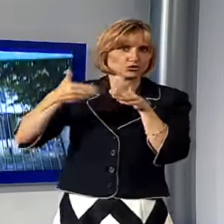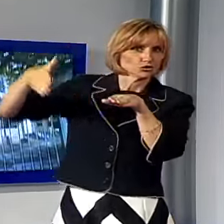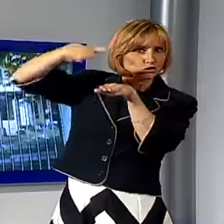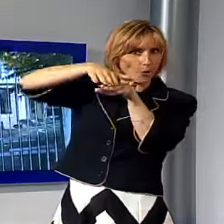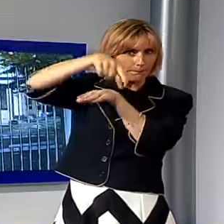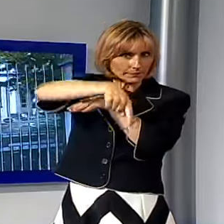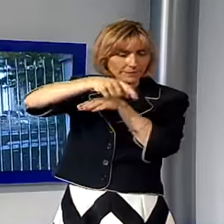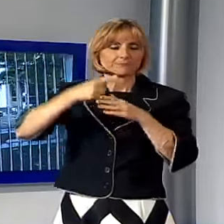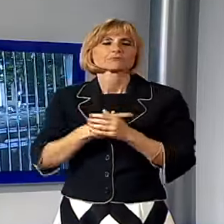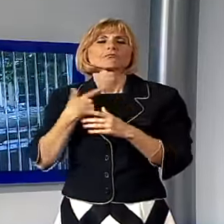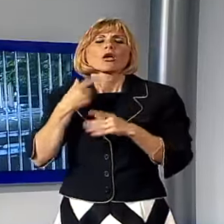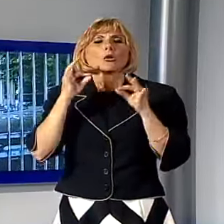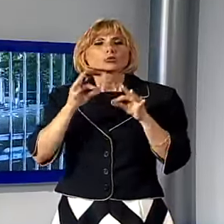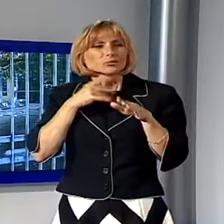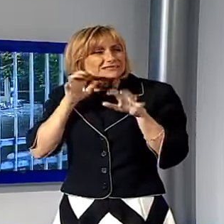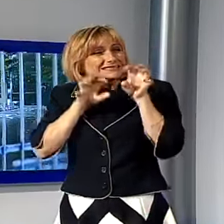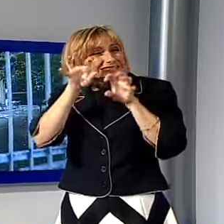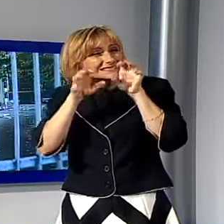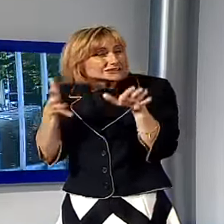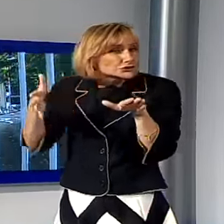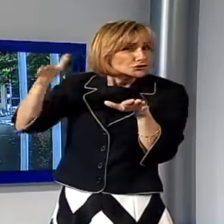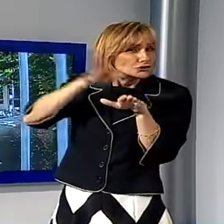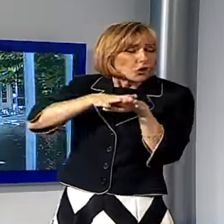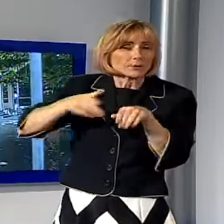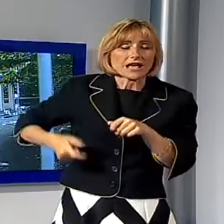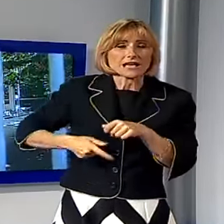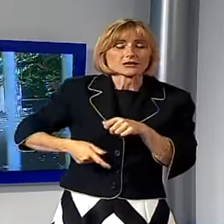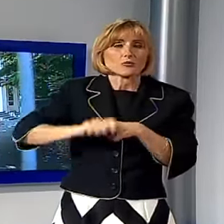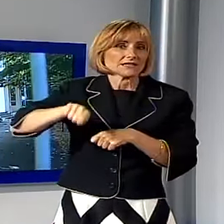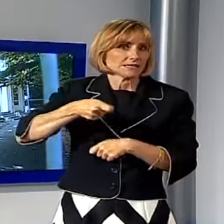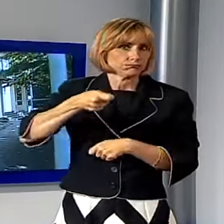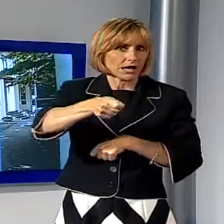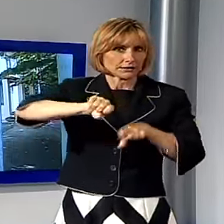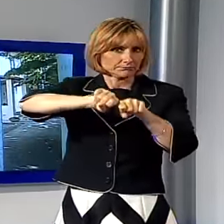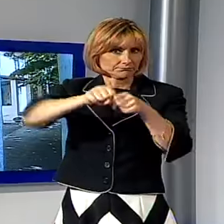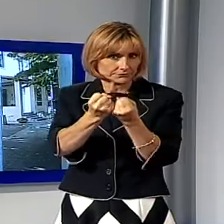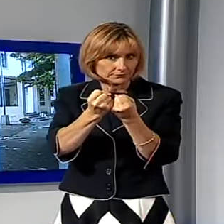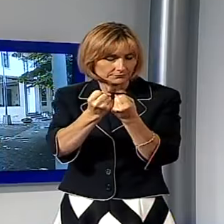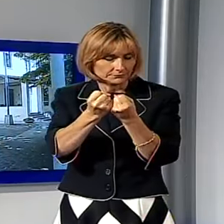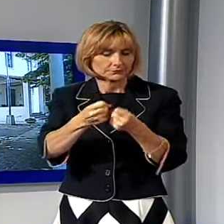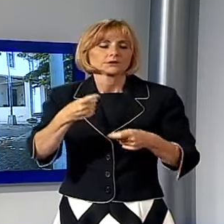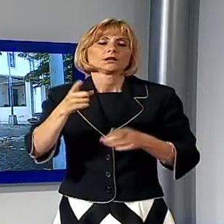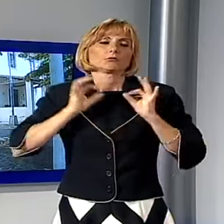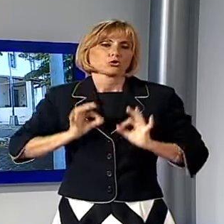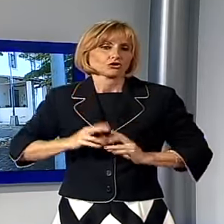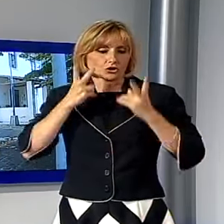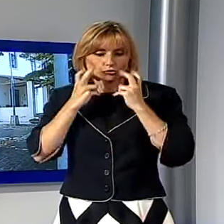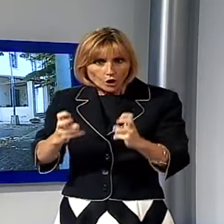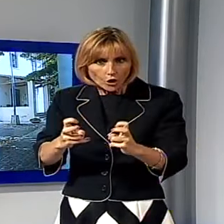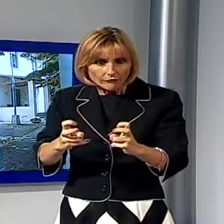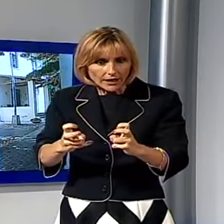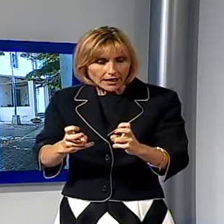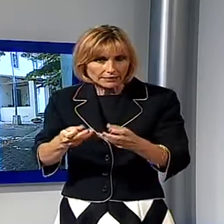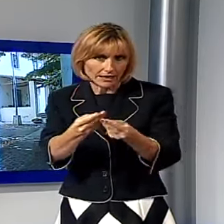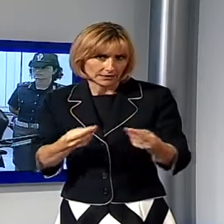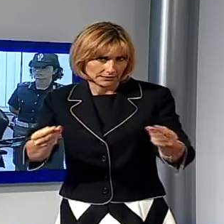rottura della spada che gli agenti di una volante del commissariato di polizia di Forte dei Marmi hanno rinvenuto a terra subito